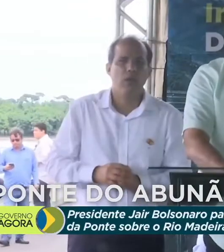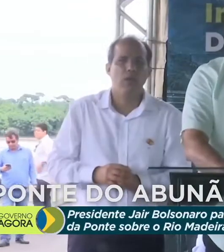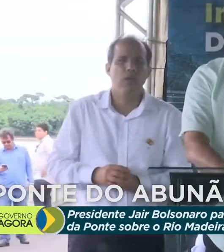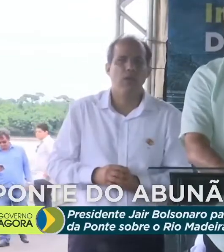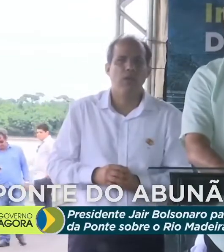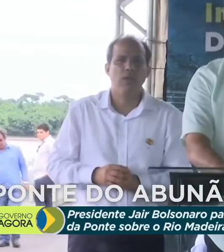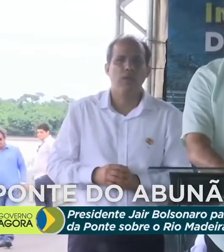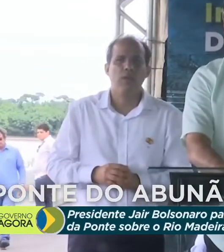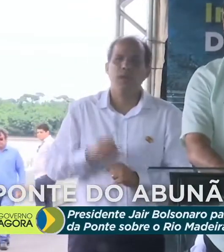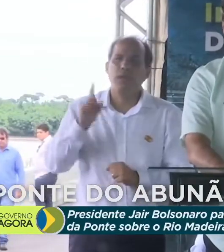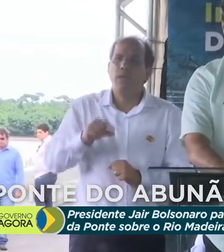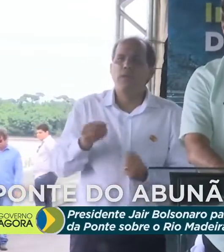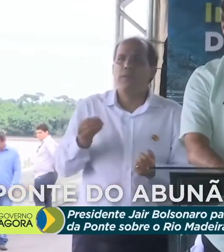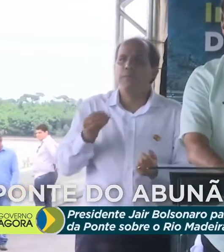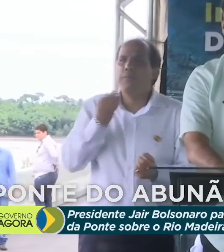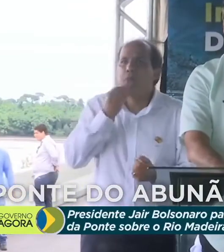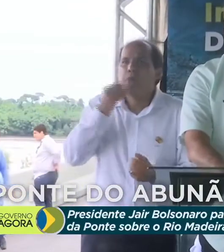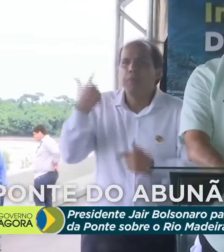muito pouco.